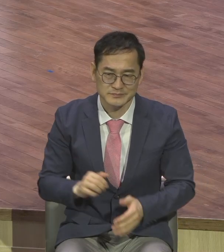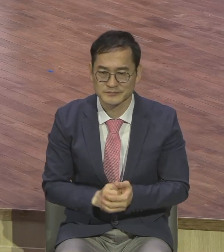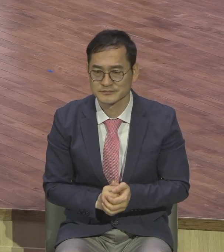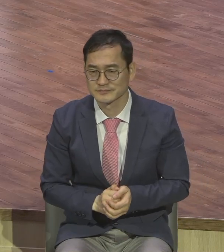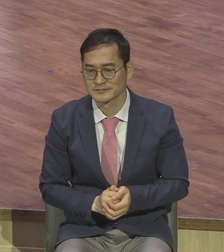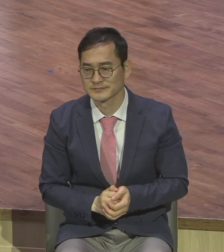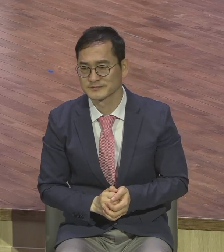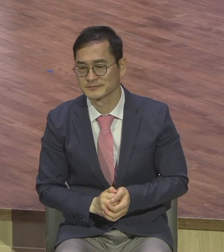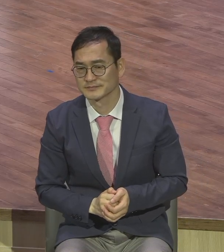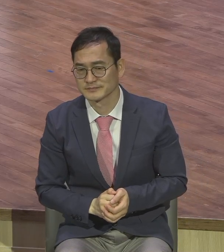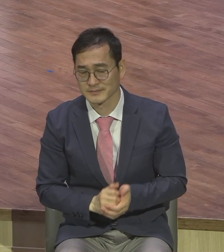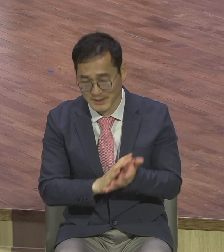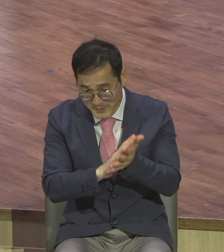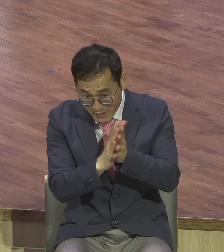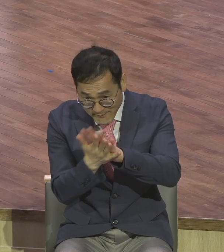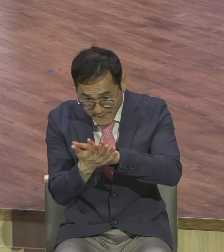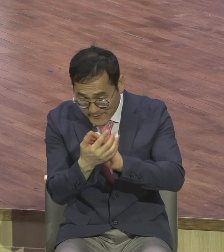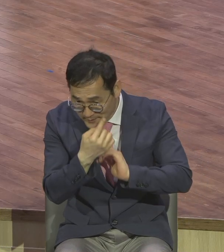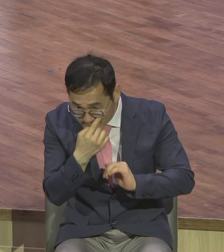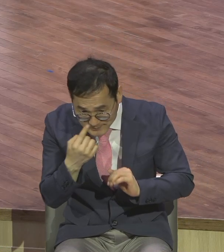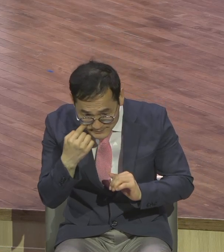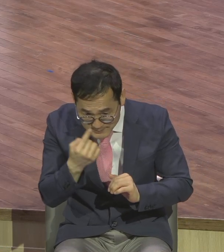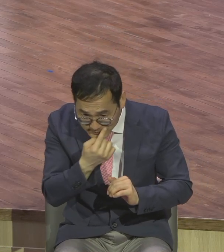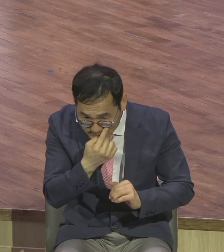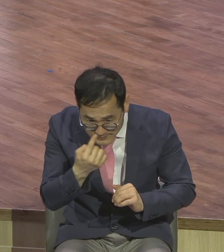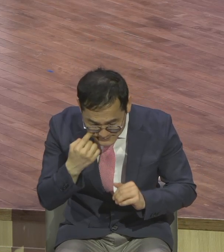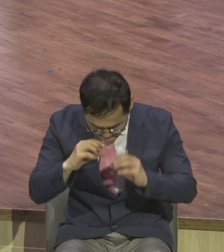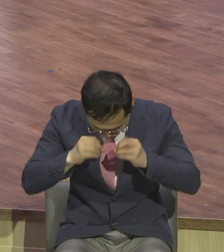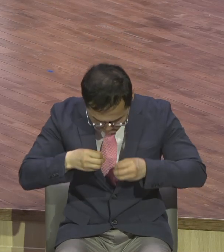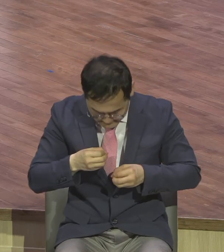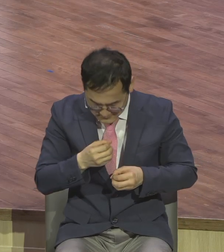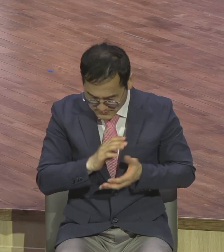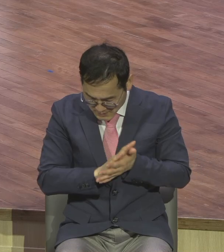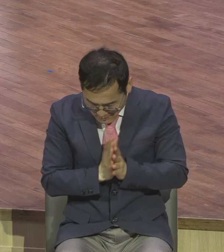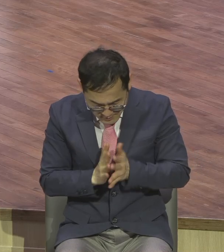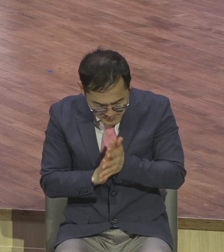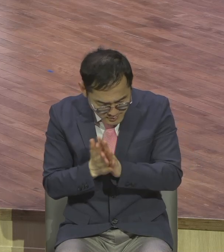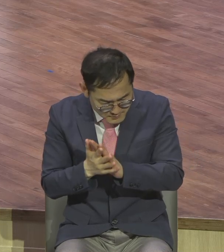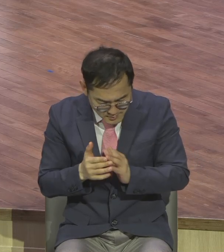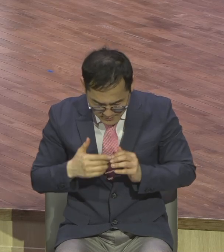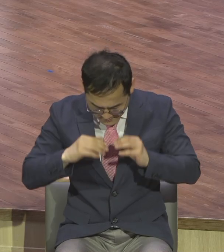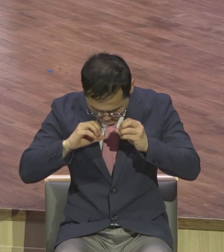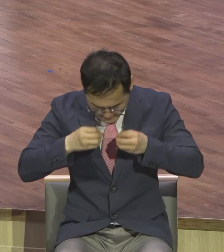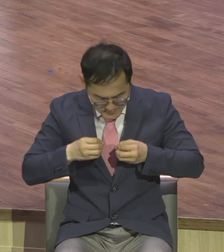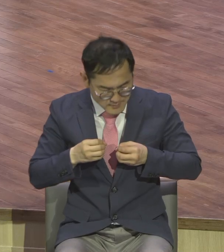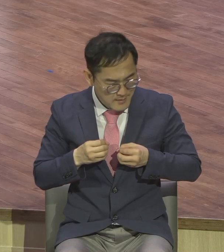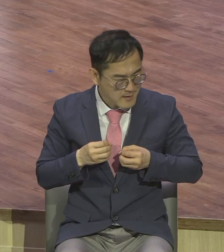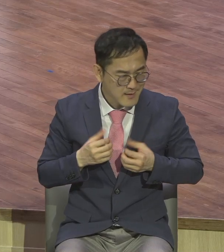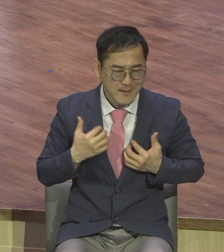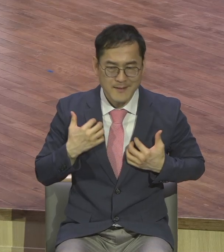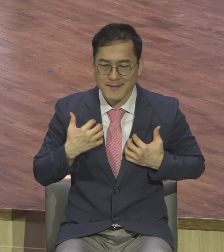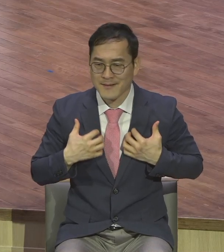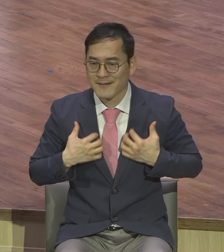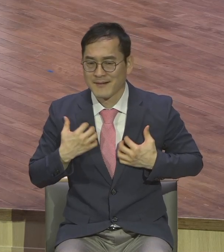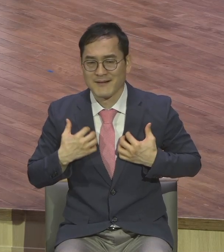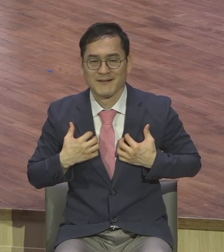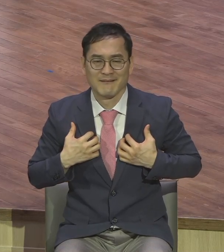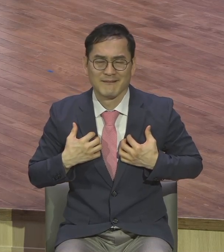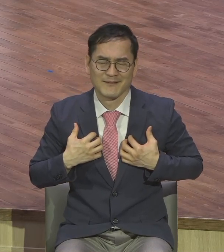참맛이에요. 내가 주의를 교회나가서 설교 들었는데 그 말씀이 내 가운데 네 마로 부딪혀서 이걸 내가